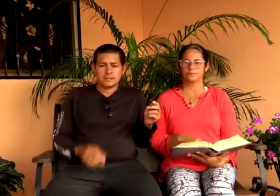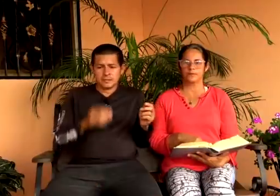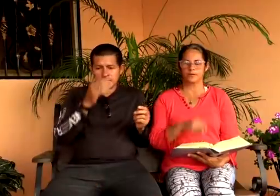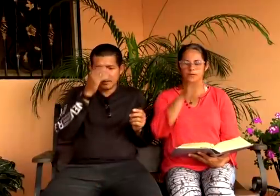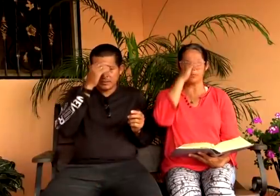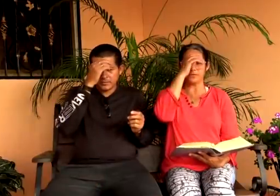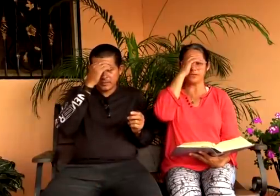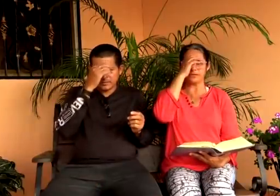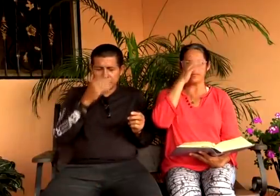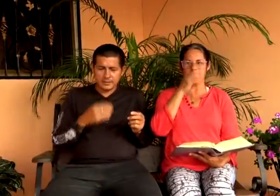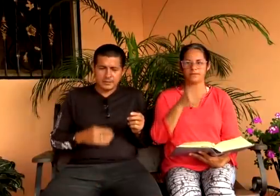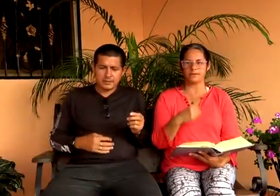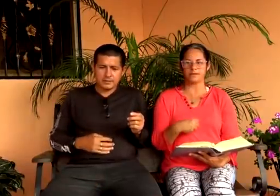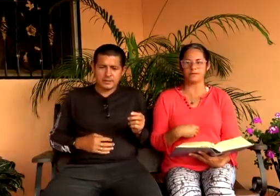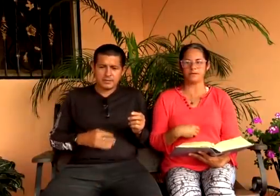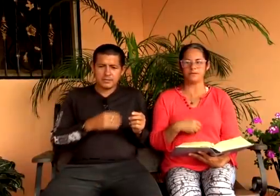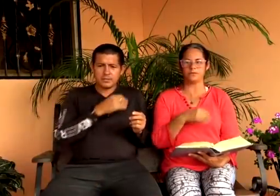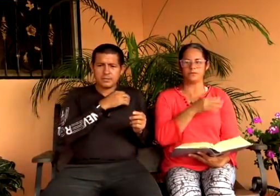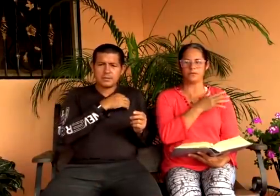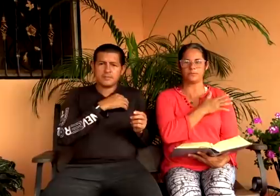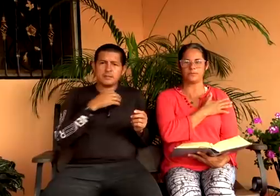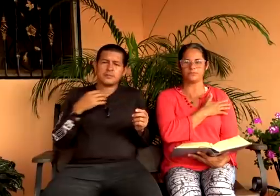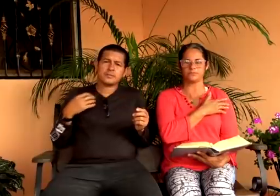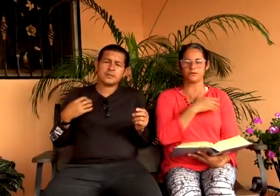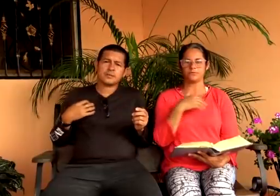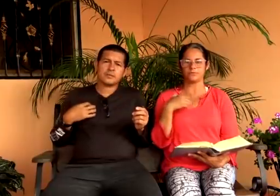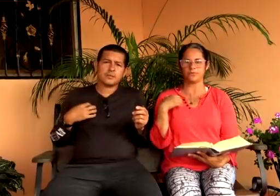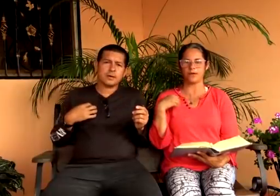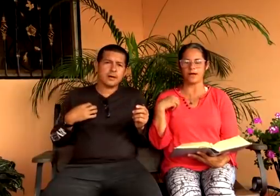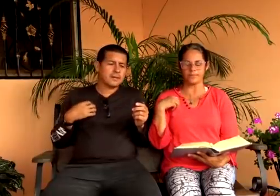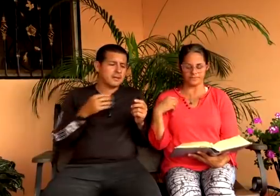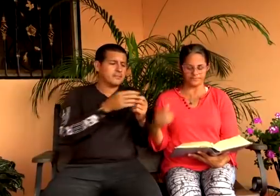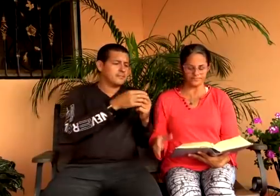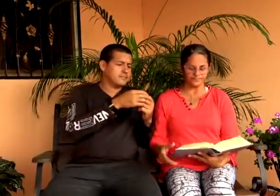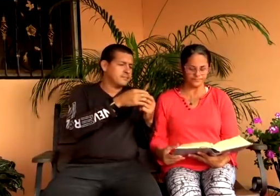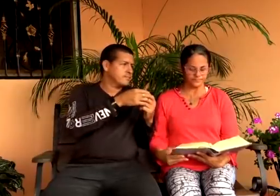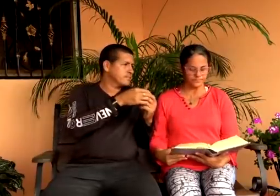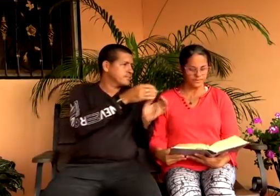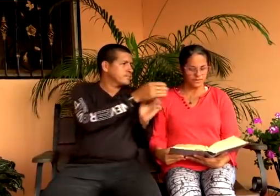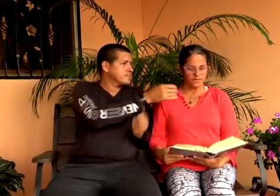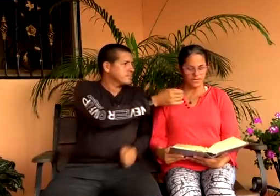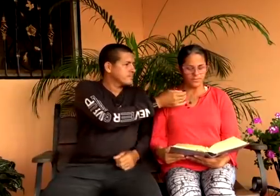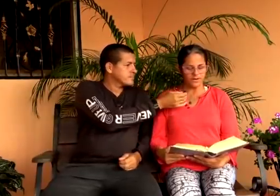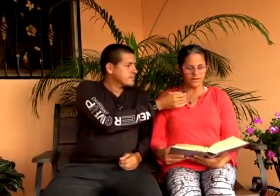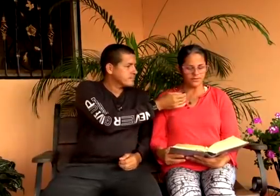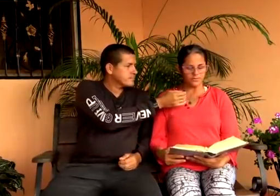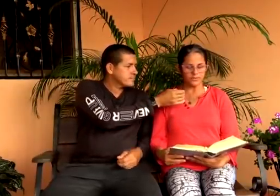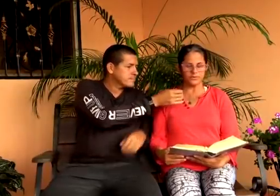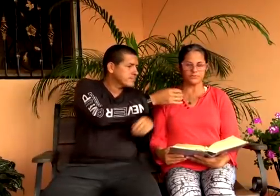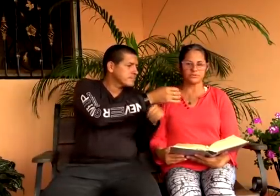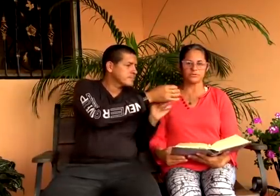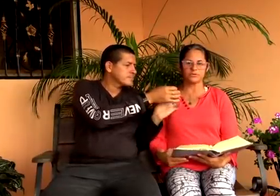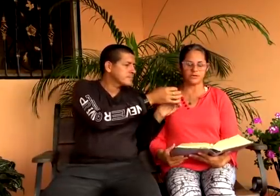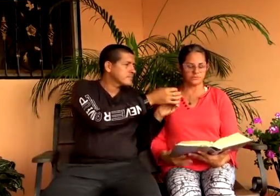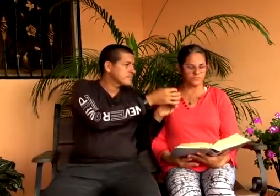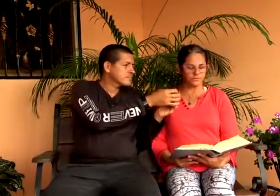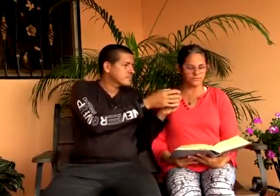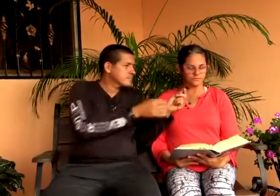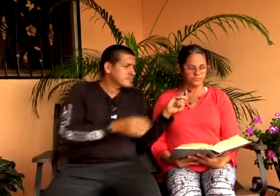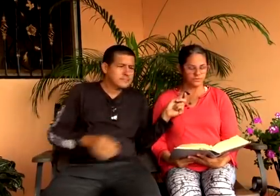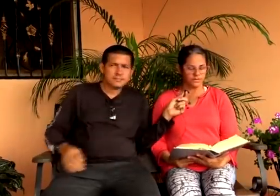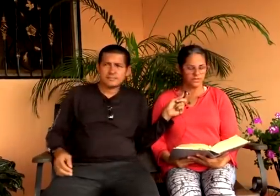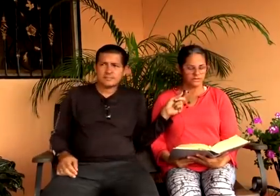En el nombre del Padre, del Hijo y del Espíritu Santo. Amén. Evangelio de nuestro Señor